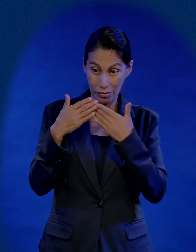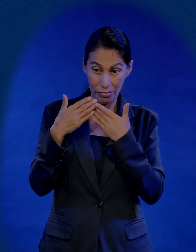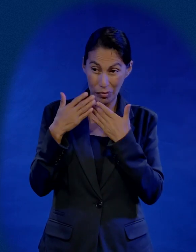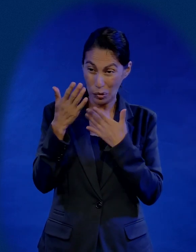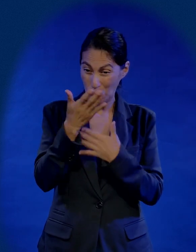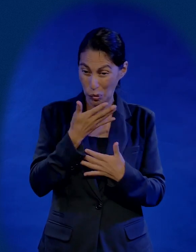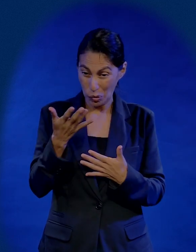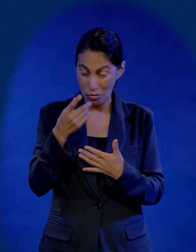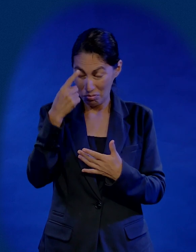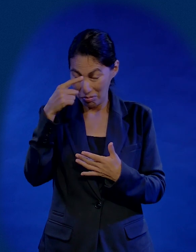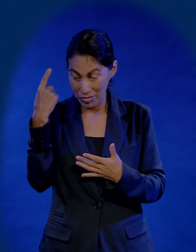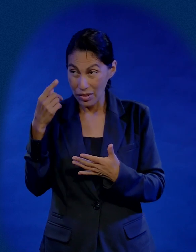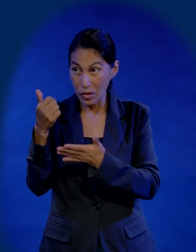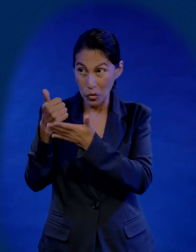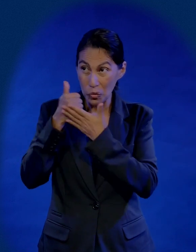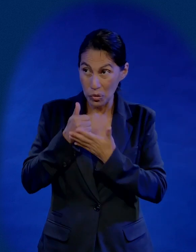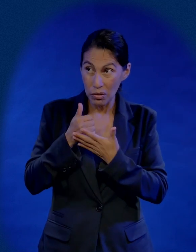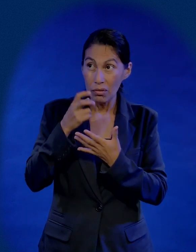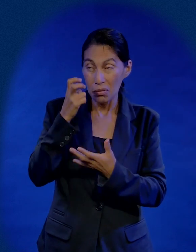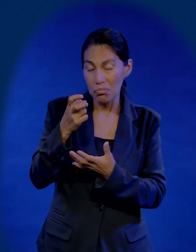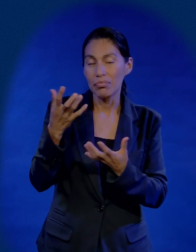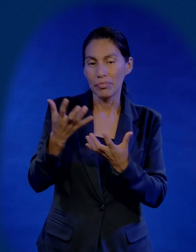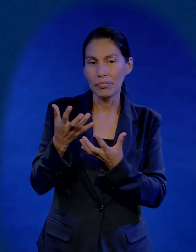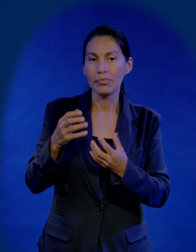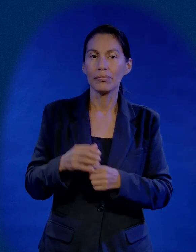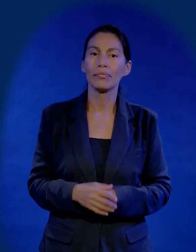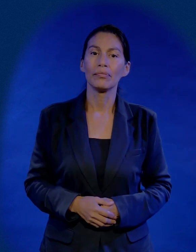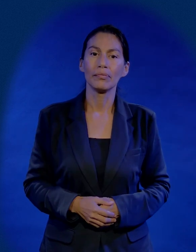si tú me abres las puertas así va a ser